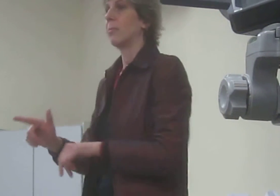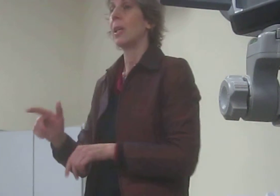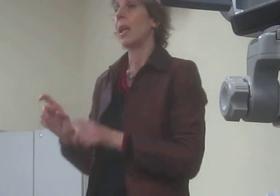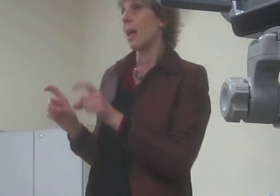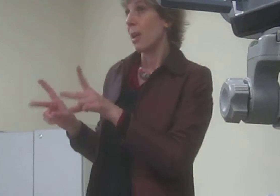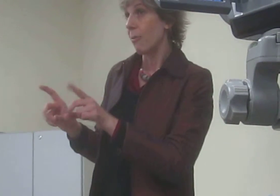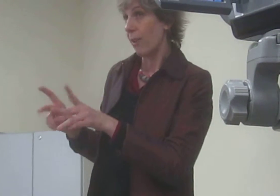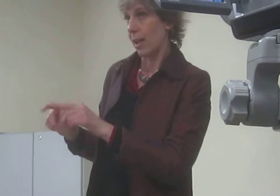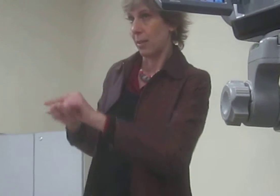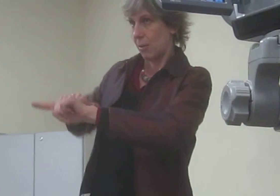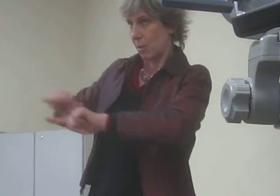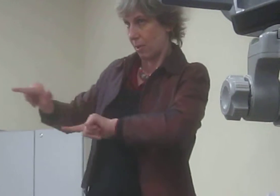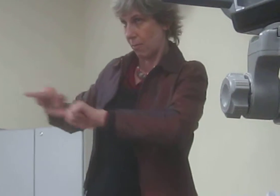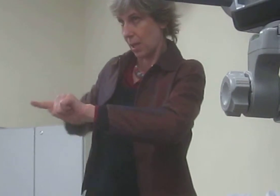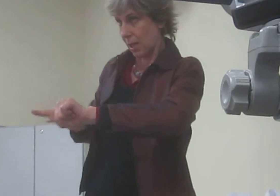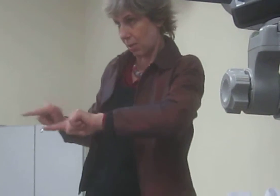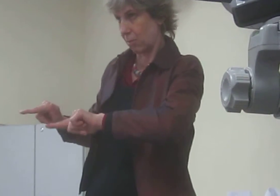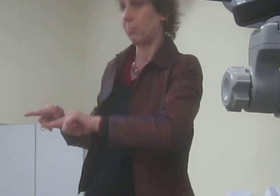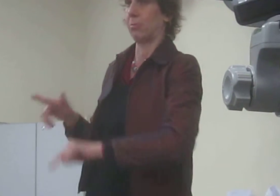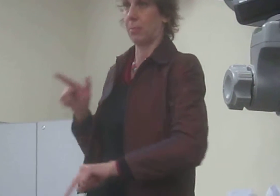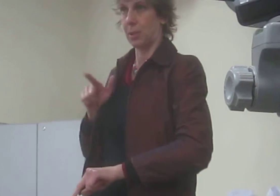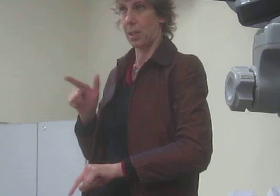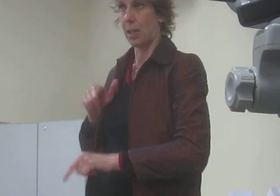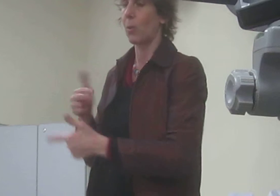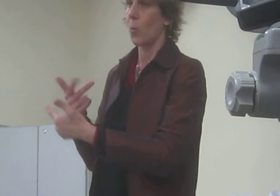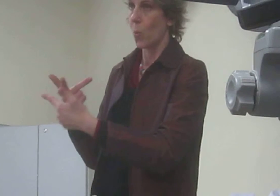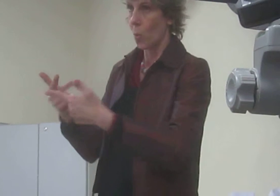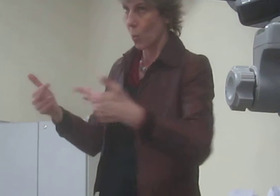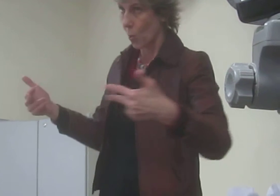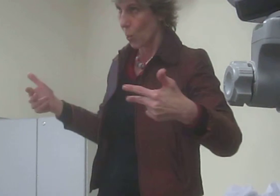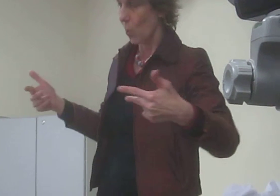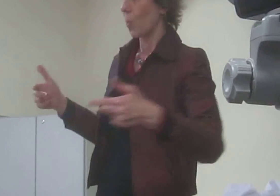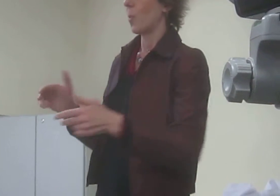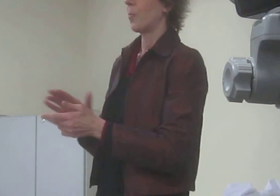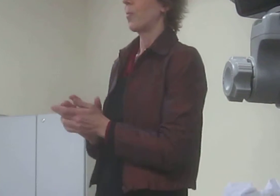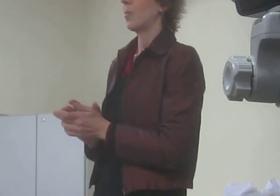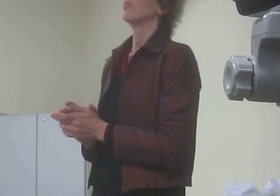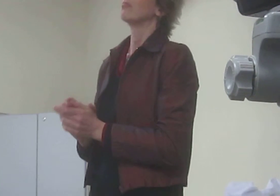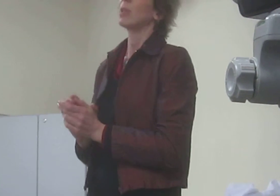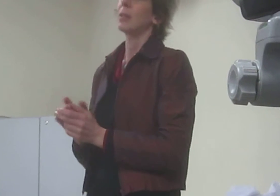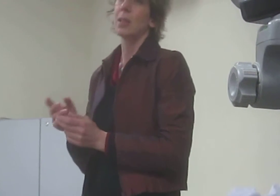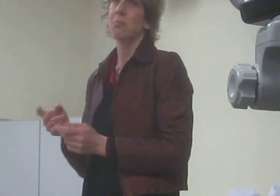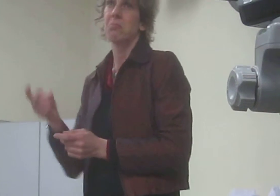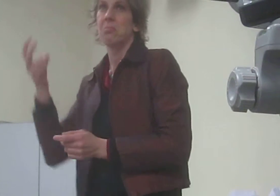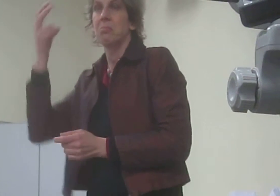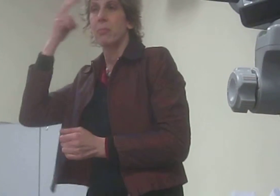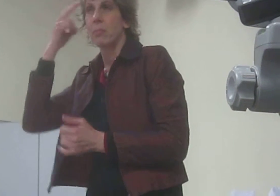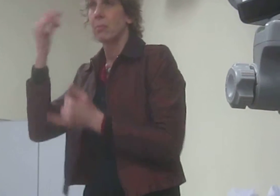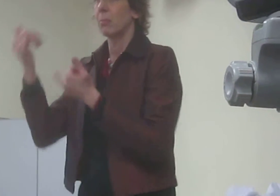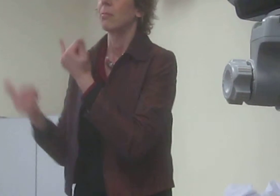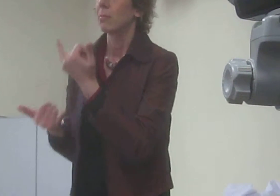enfim, uma série de utilidade pública, atividades culturais também vai ter bastante. E shows?